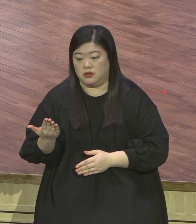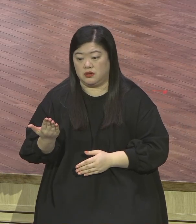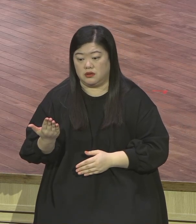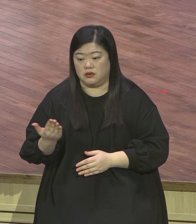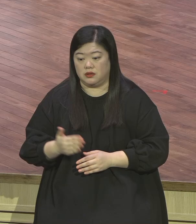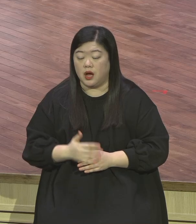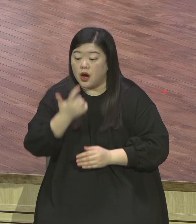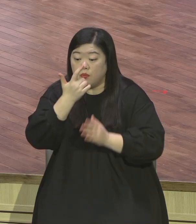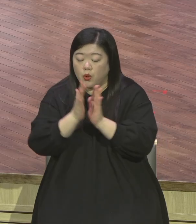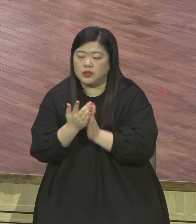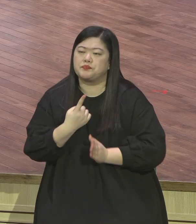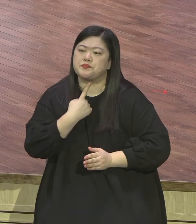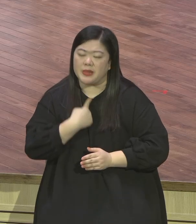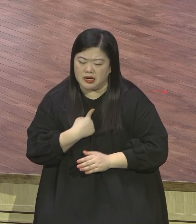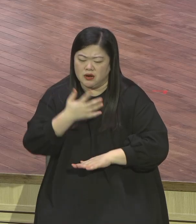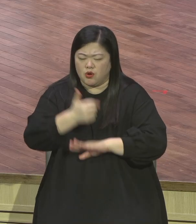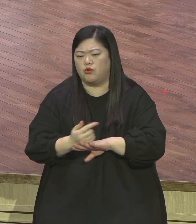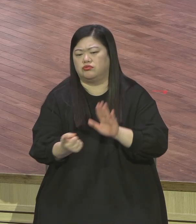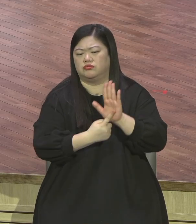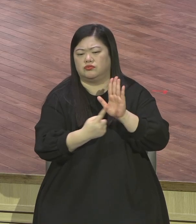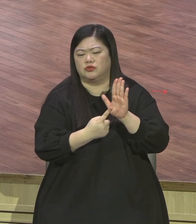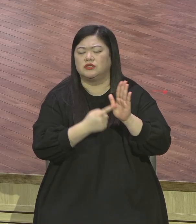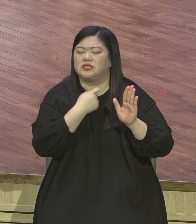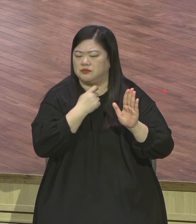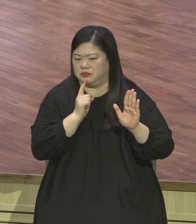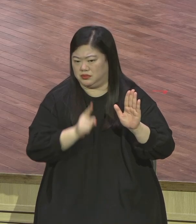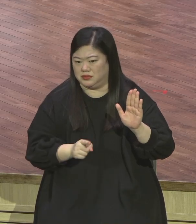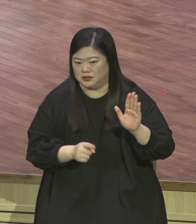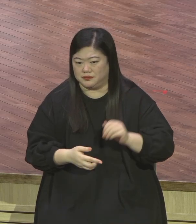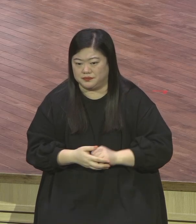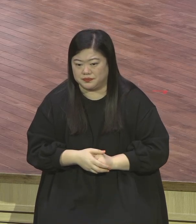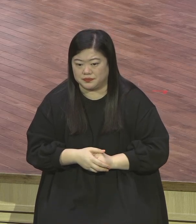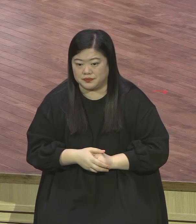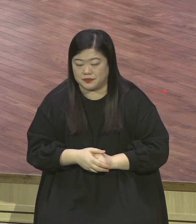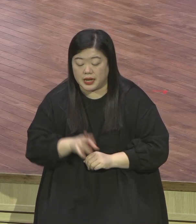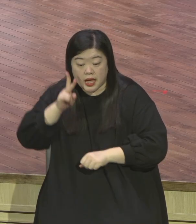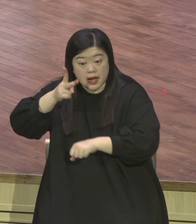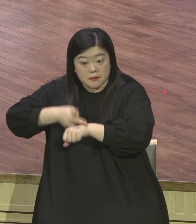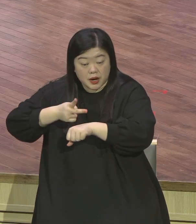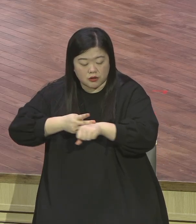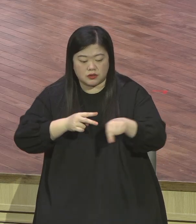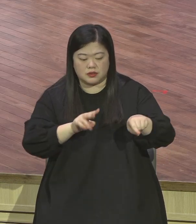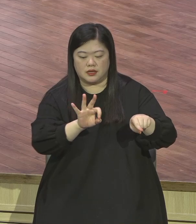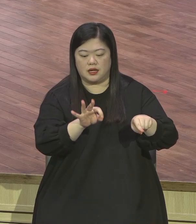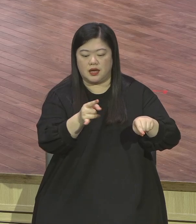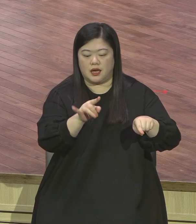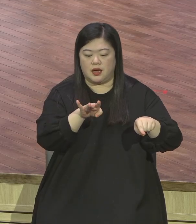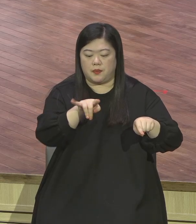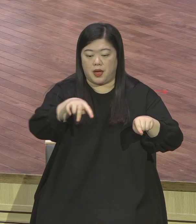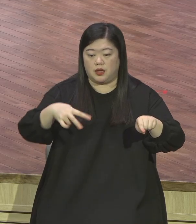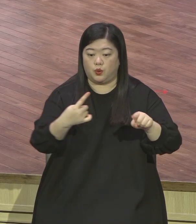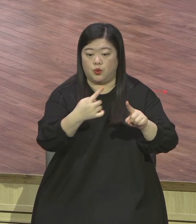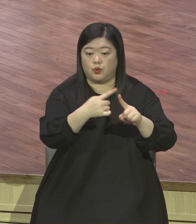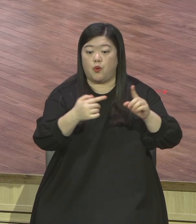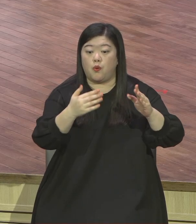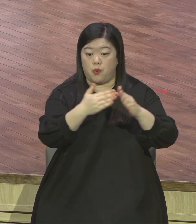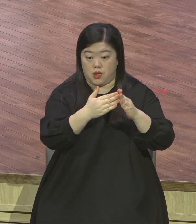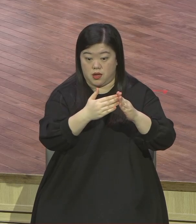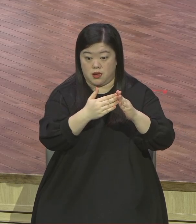에베스 3장 19절의 바울이 에베스 교회 성도를 향해서 예수 그리스도 안에 감추어져 있는